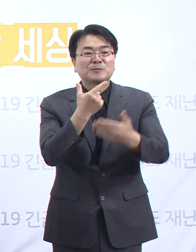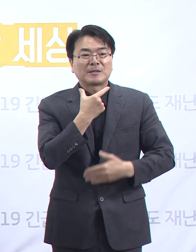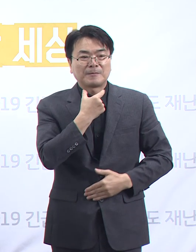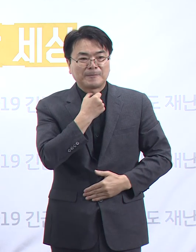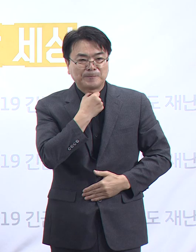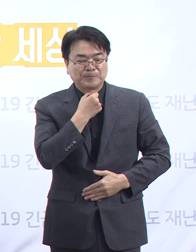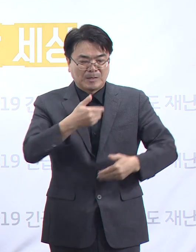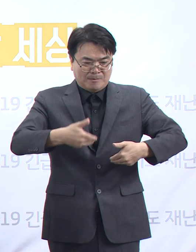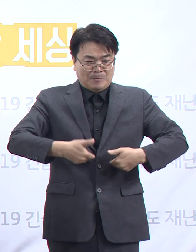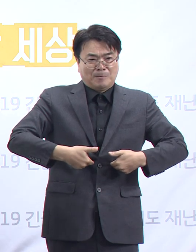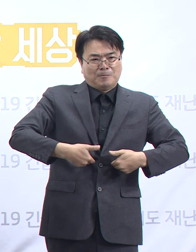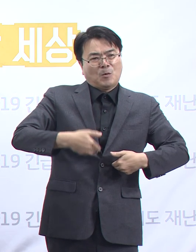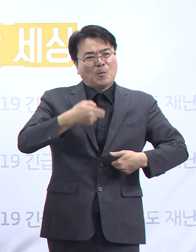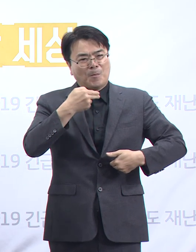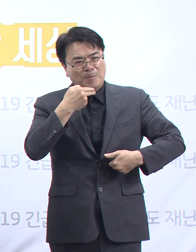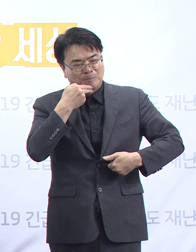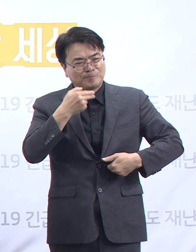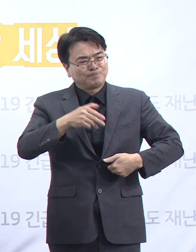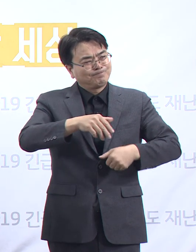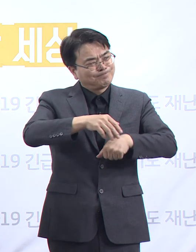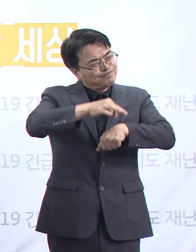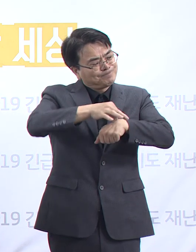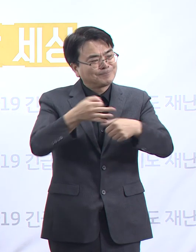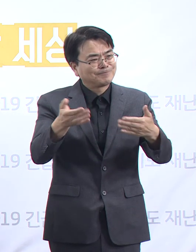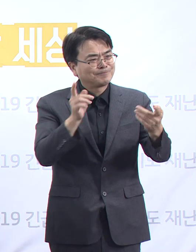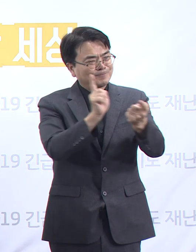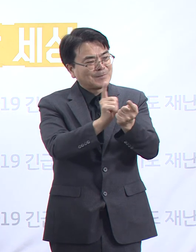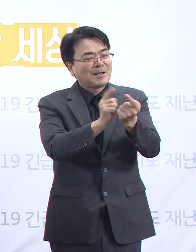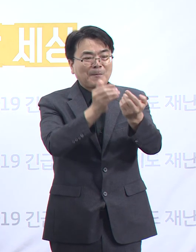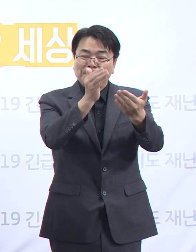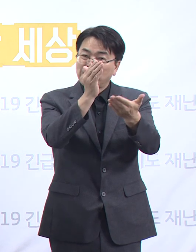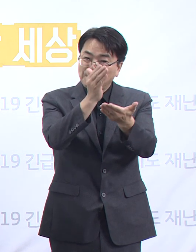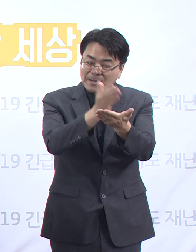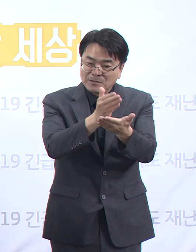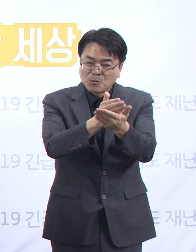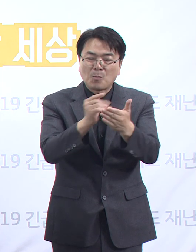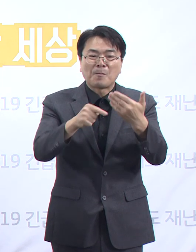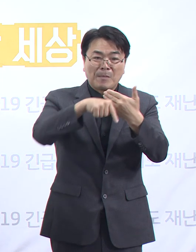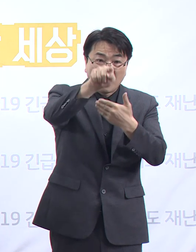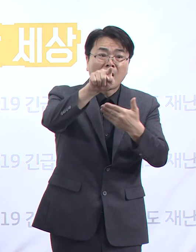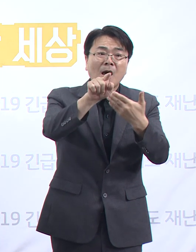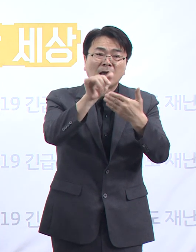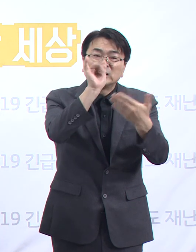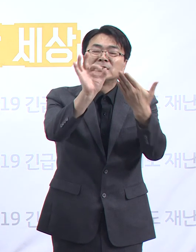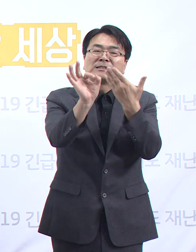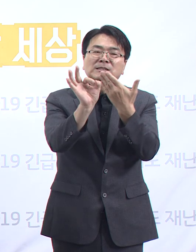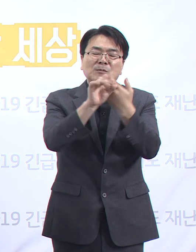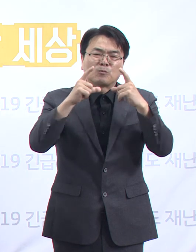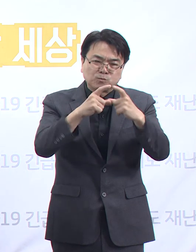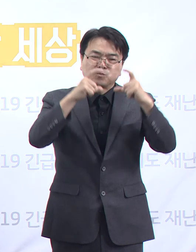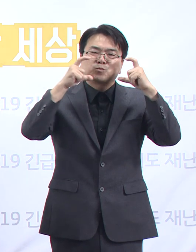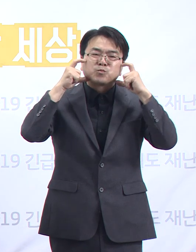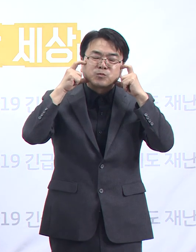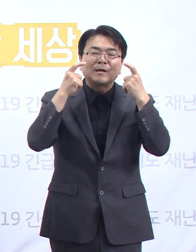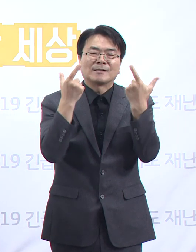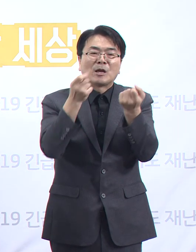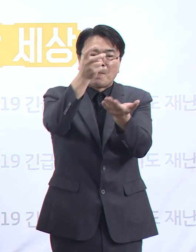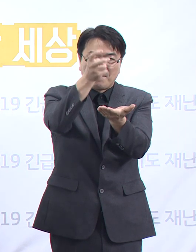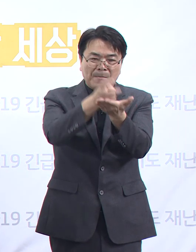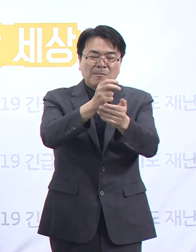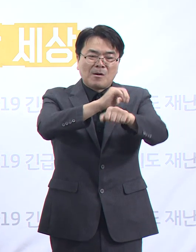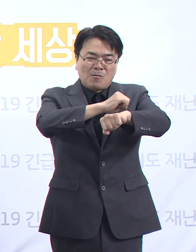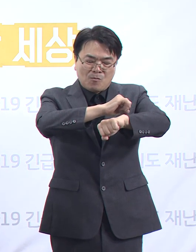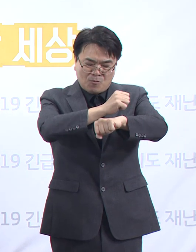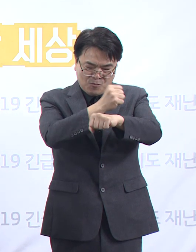불효불급한 외출, 모임은 취소해 주시고, 부디기하게 외출할 시 마스크 착용, 거리 두기 등 방역수칙을 반드시